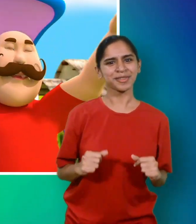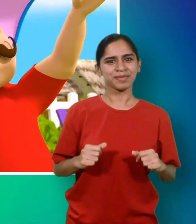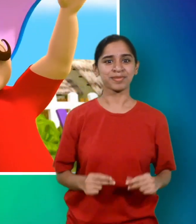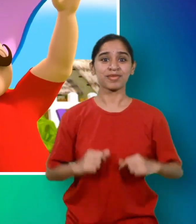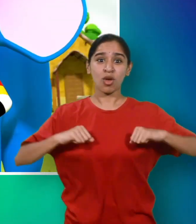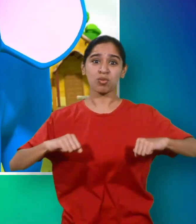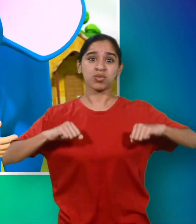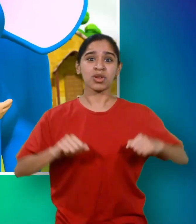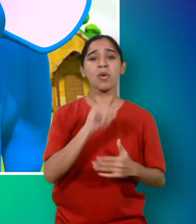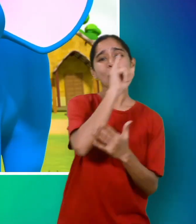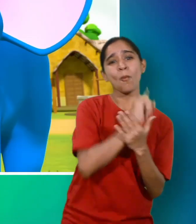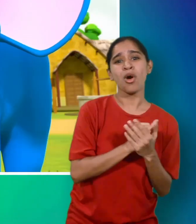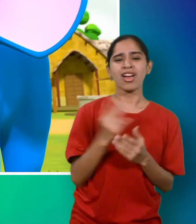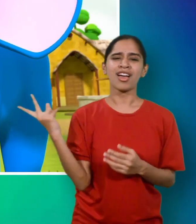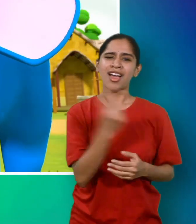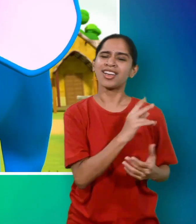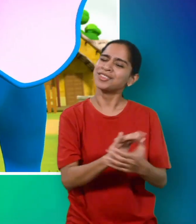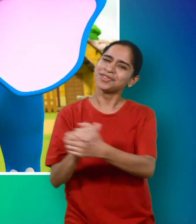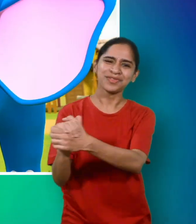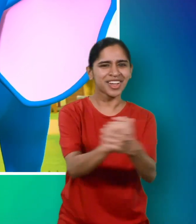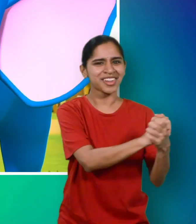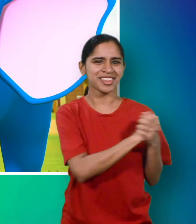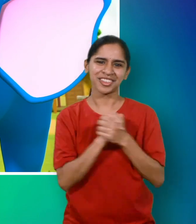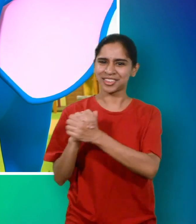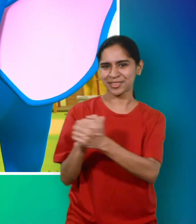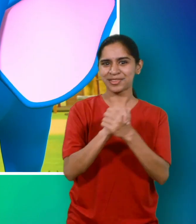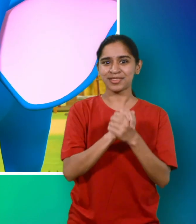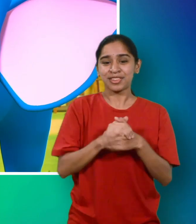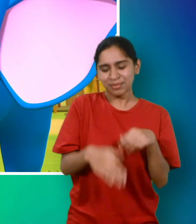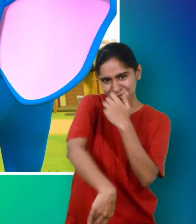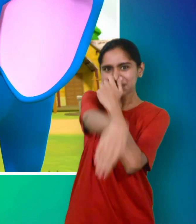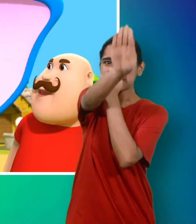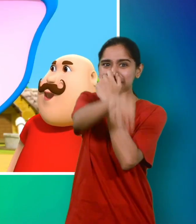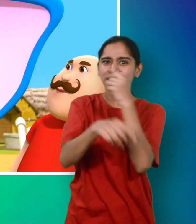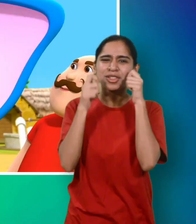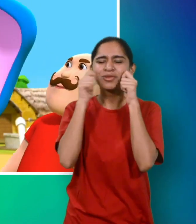मोटू पतलू थे दो साथी लाए एक प्यारा सा हाथी